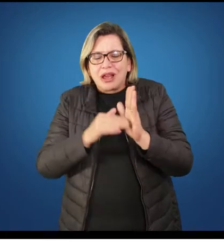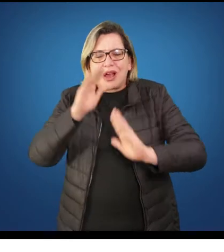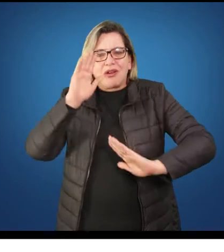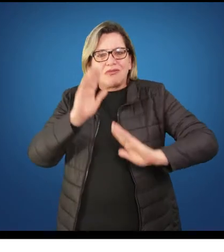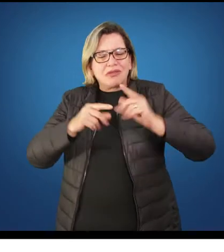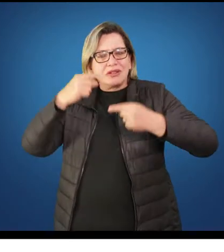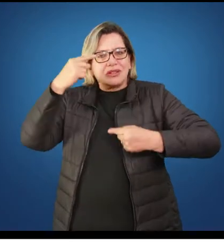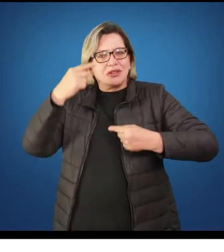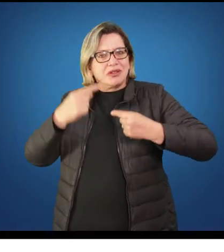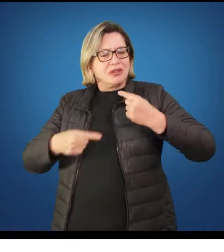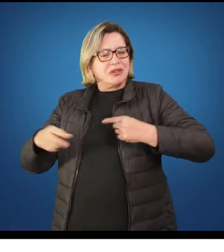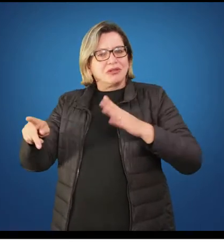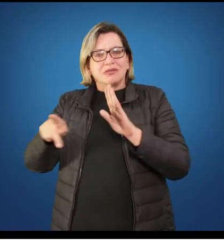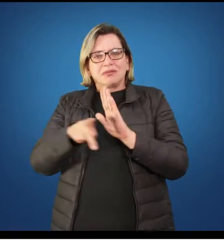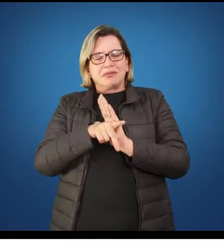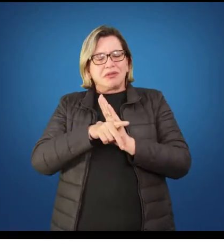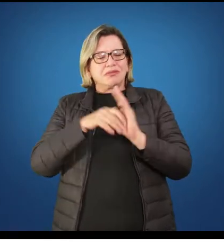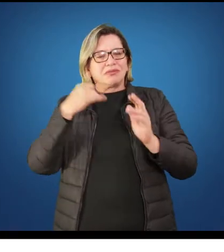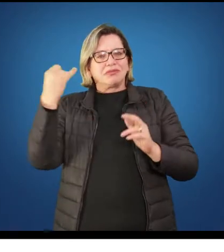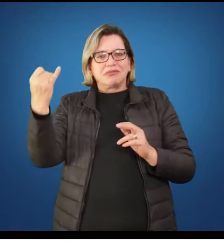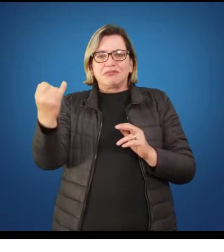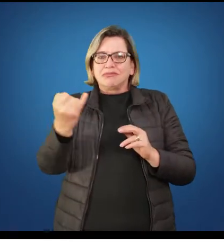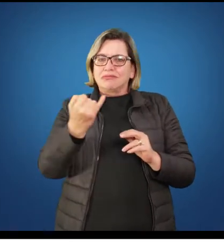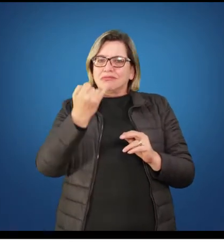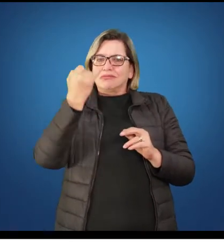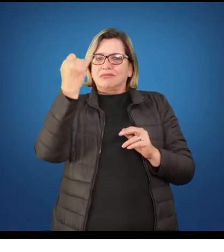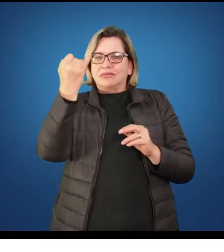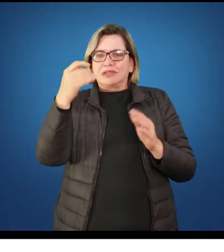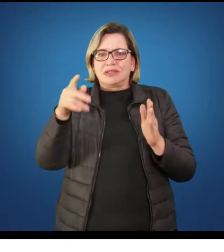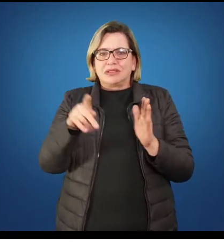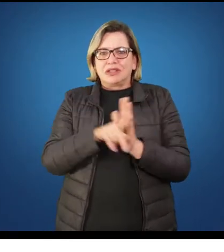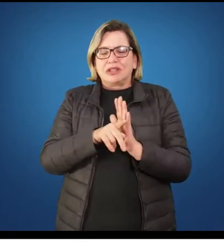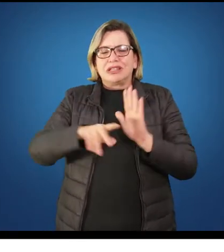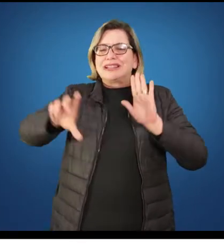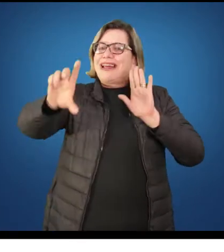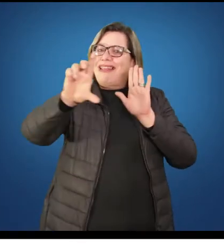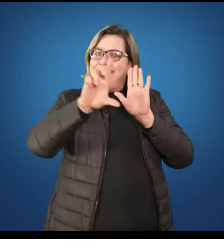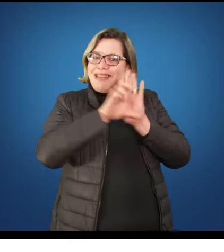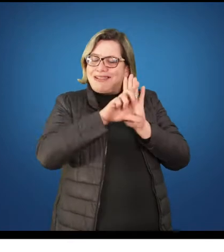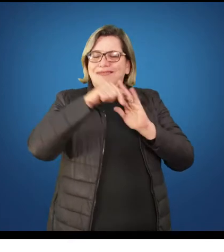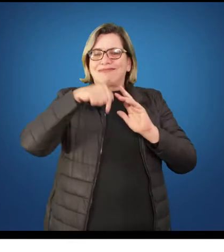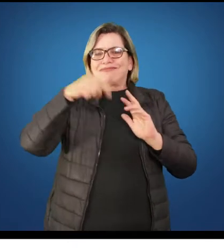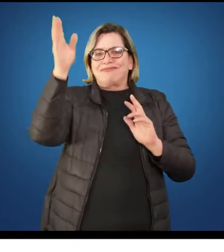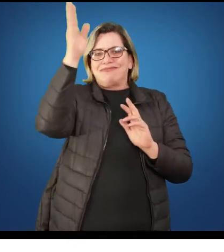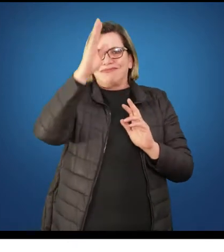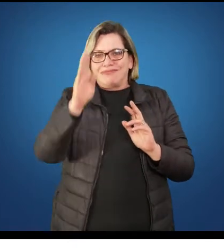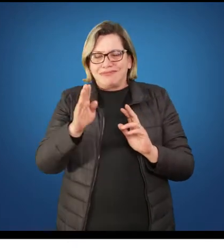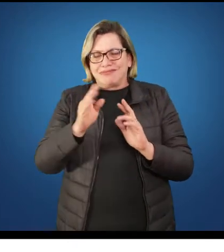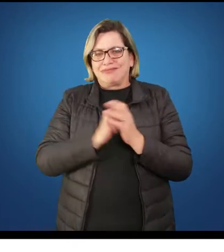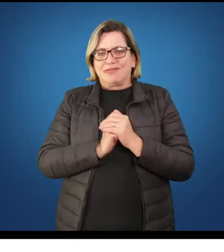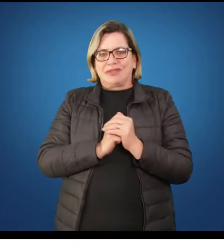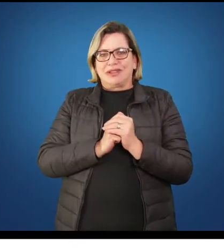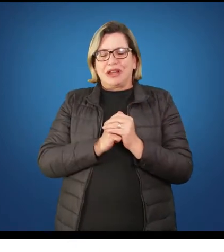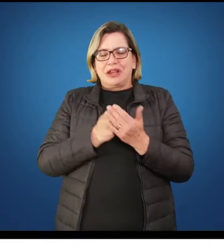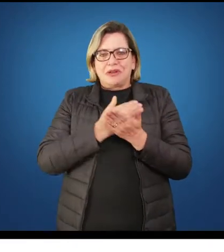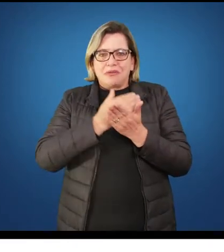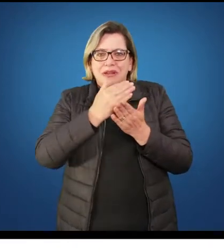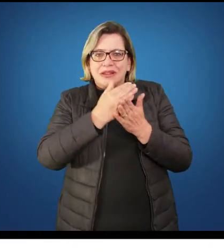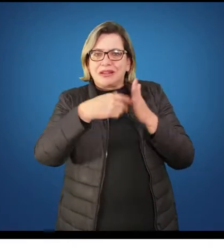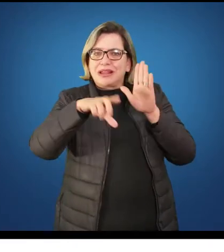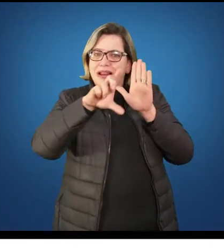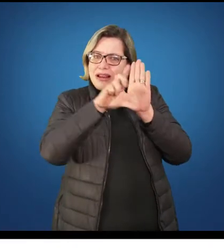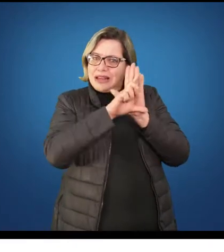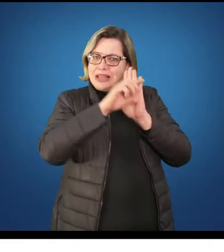tratados perante a legislação brasileira como criança. Já o adolescente, a legislação, o Estatuto da Criança e do